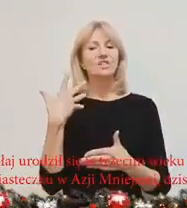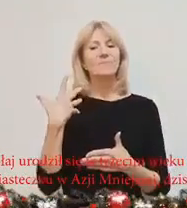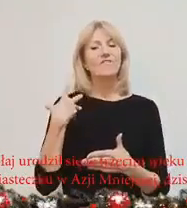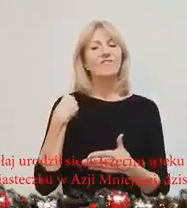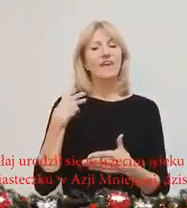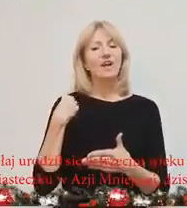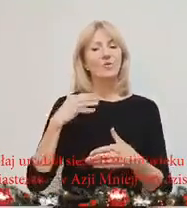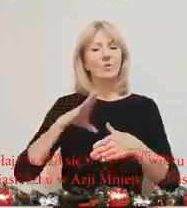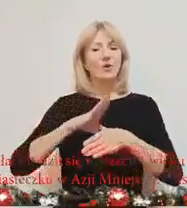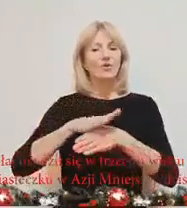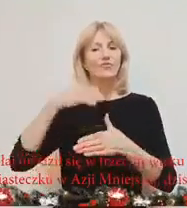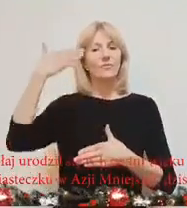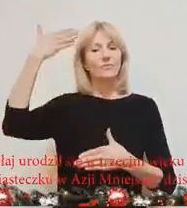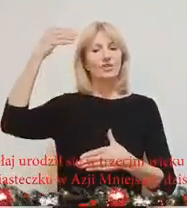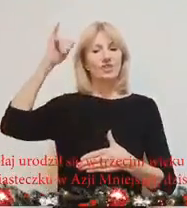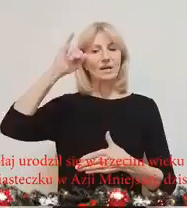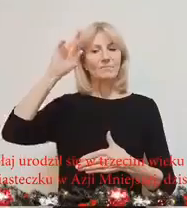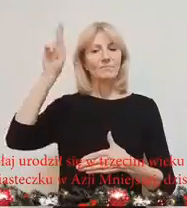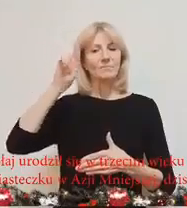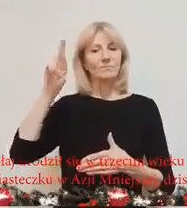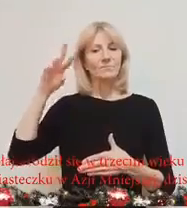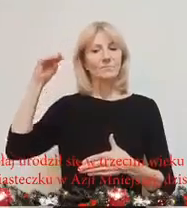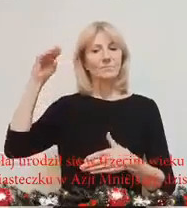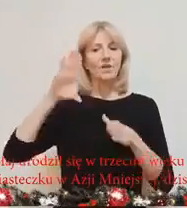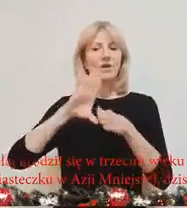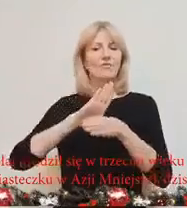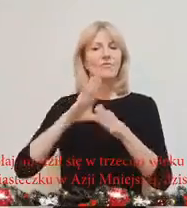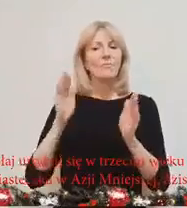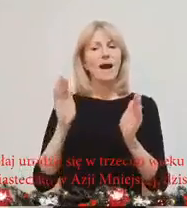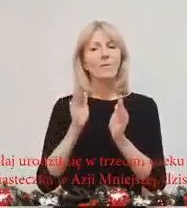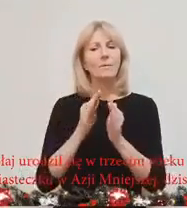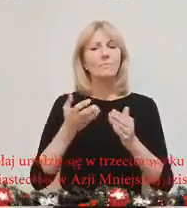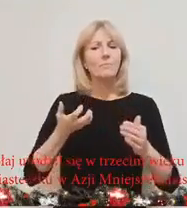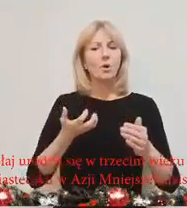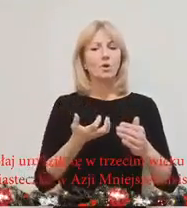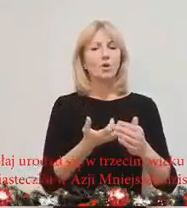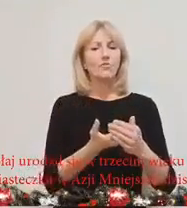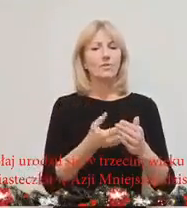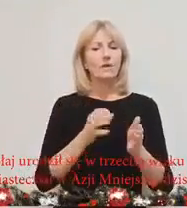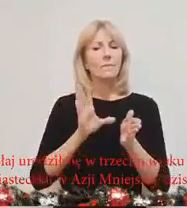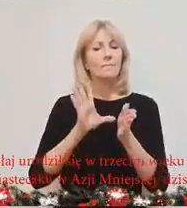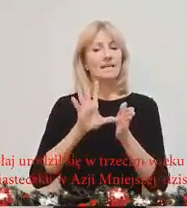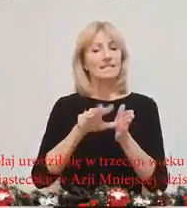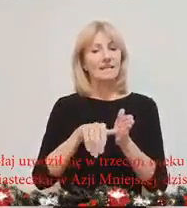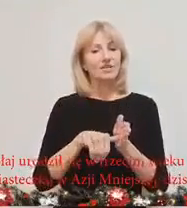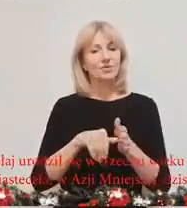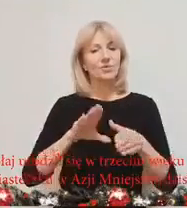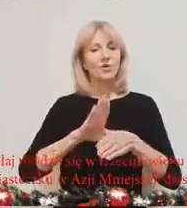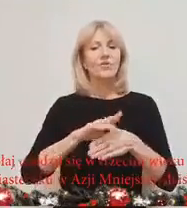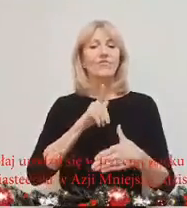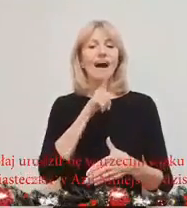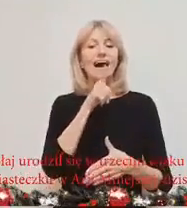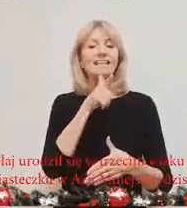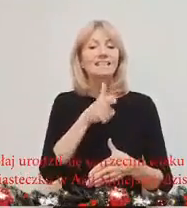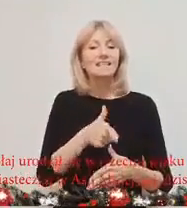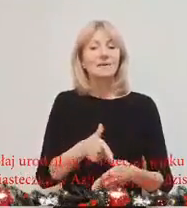wieku w Mirze, w małym portowym miasteczku z Azji